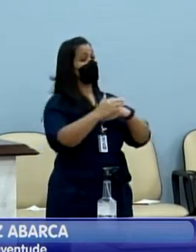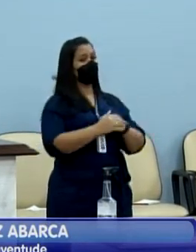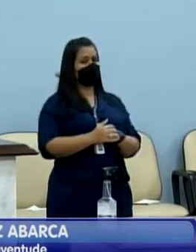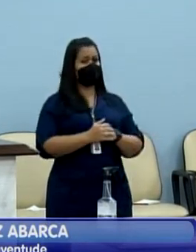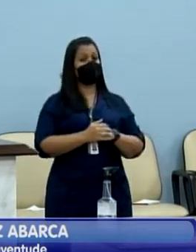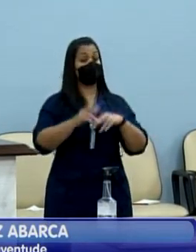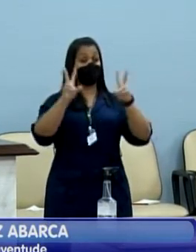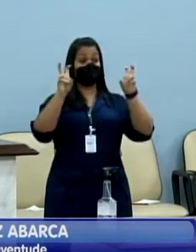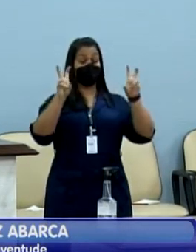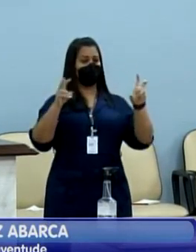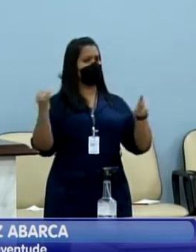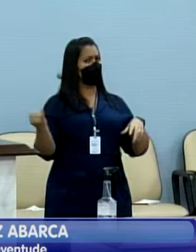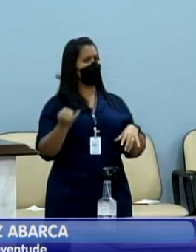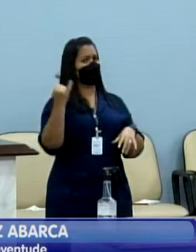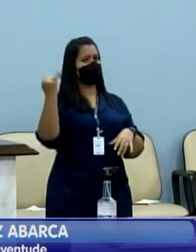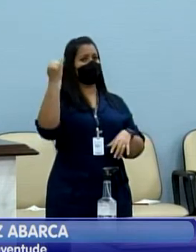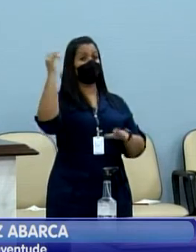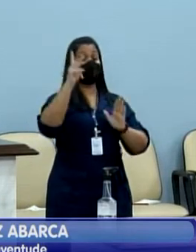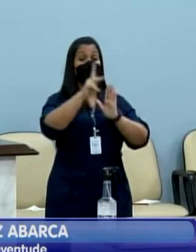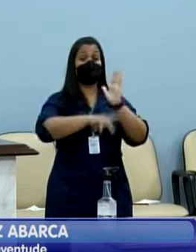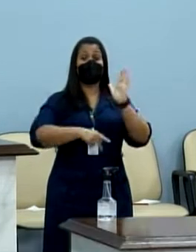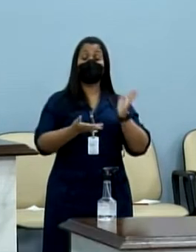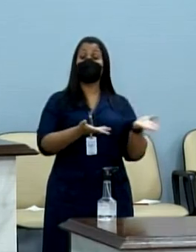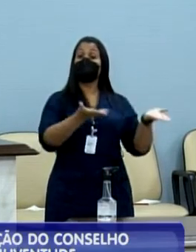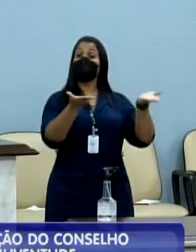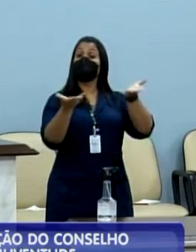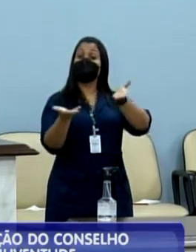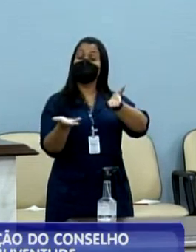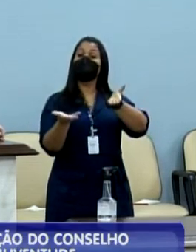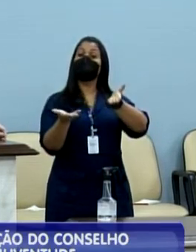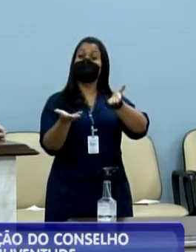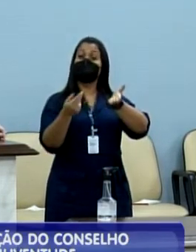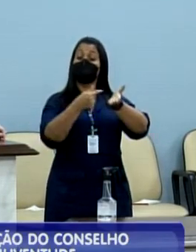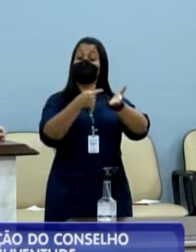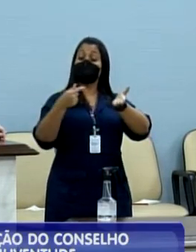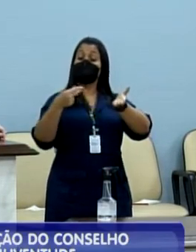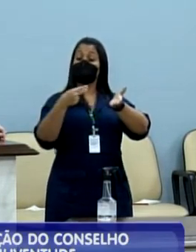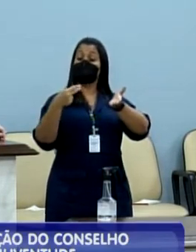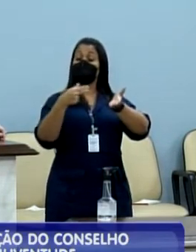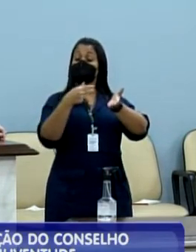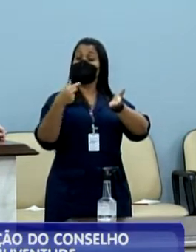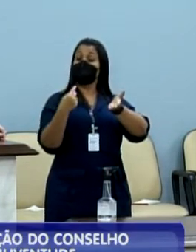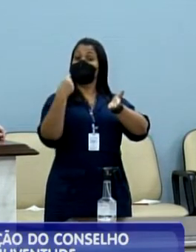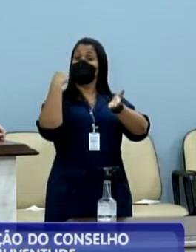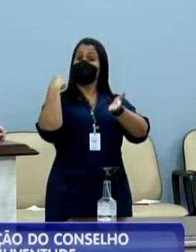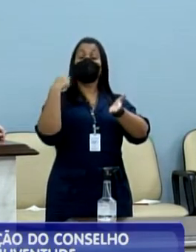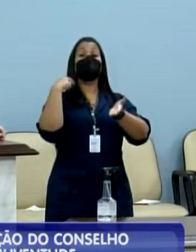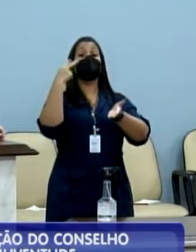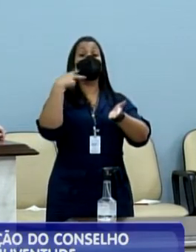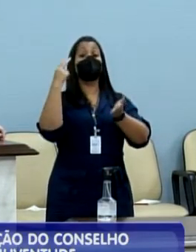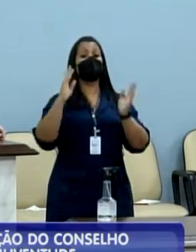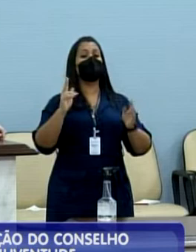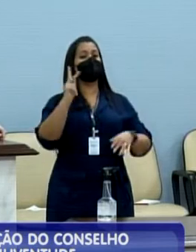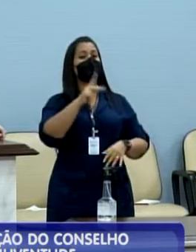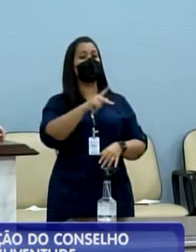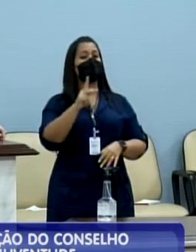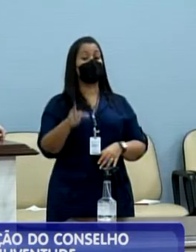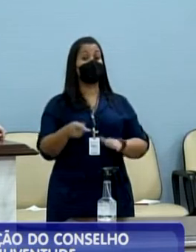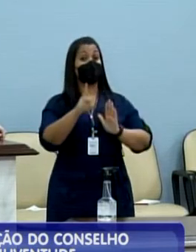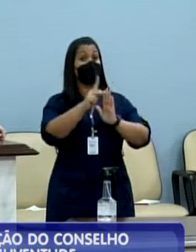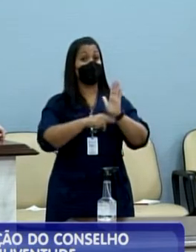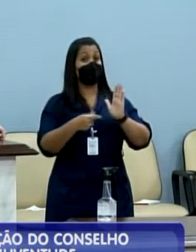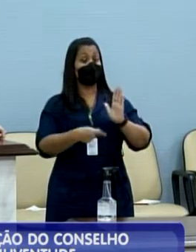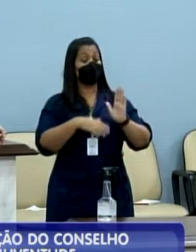importante, um projeto que foi apresentado algumas semanas atrás pelo doutor Renato Pupo, que é um projeto